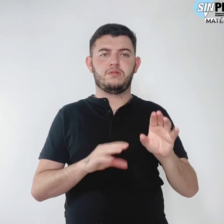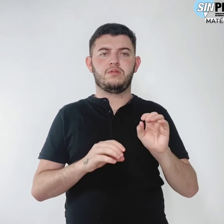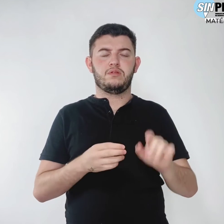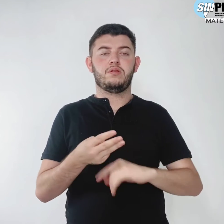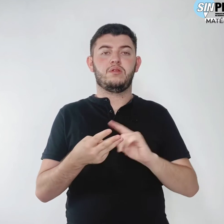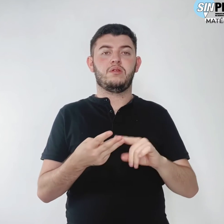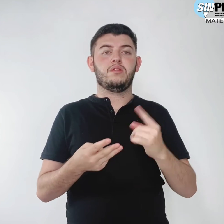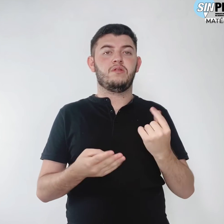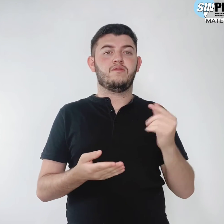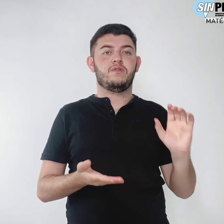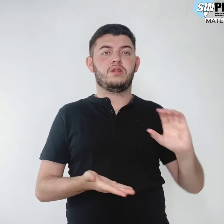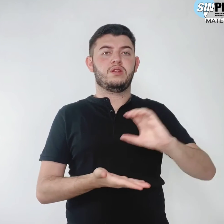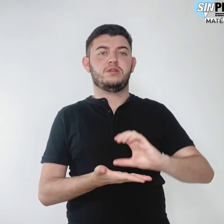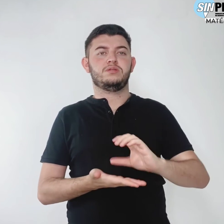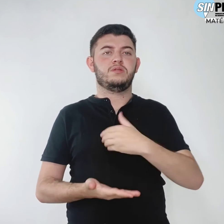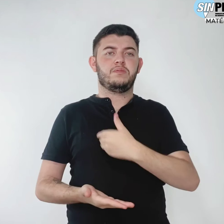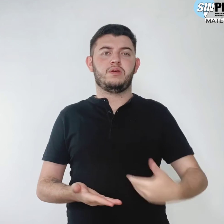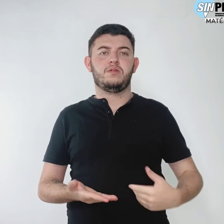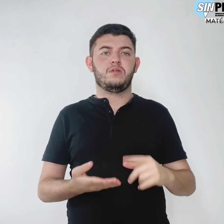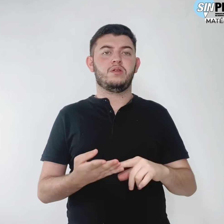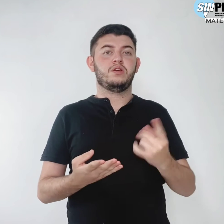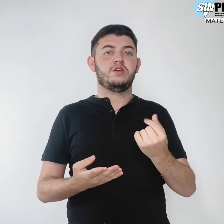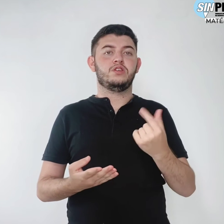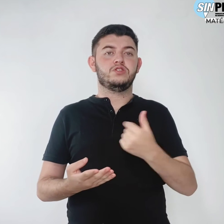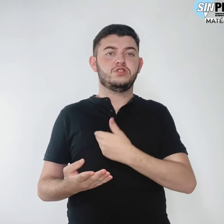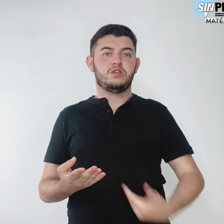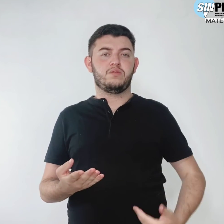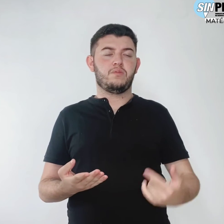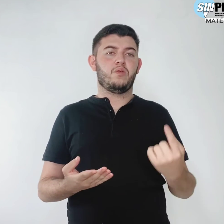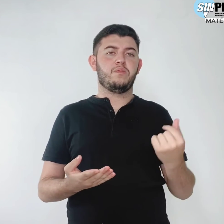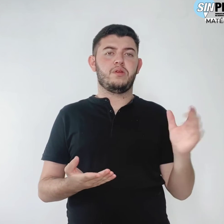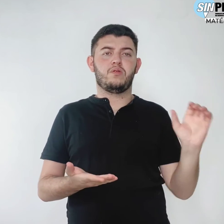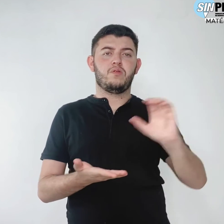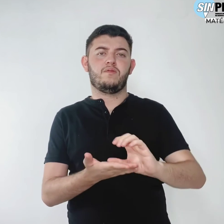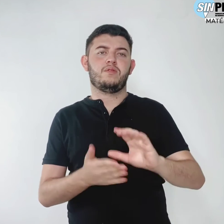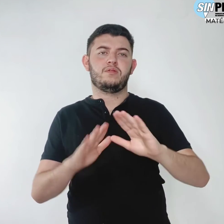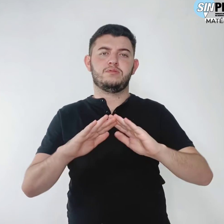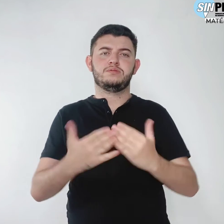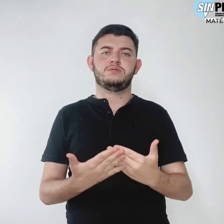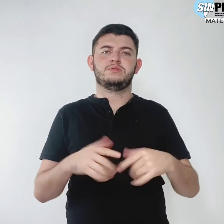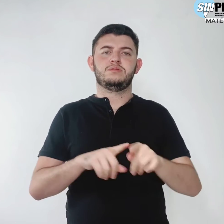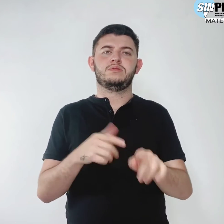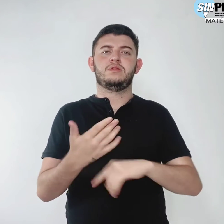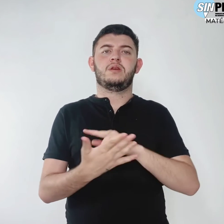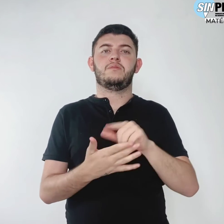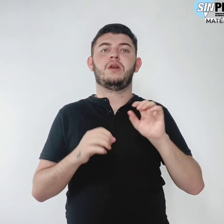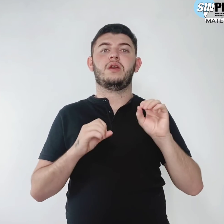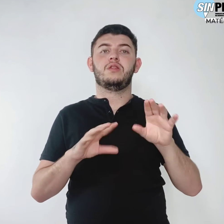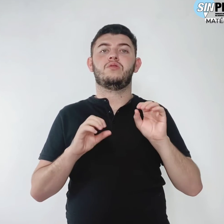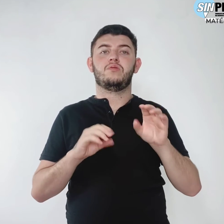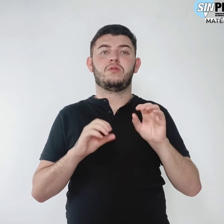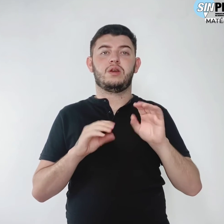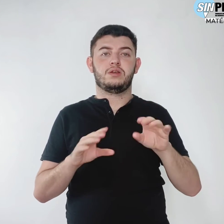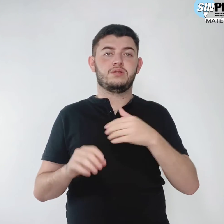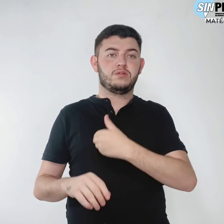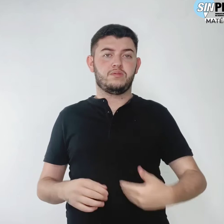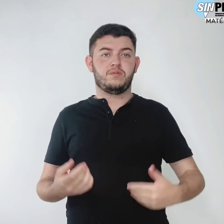Financiamento público, dinheiro público para escola pública, educação pública e